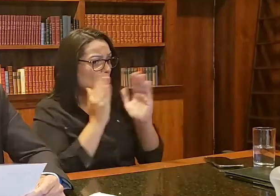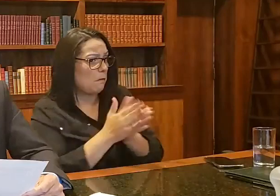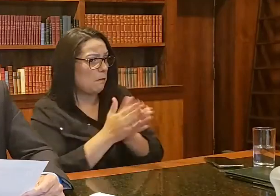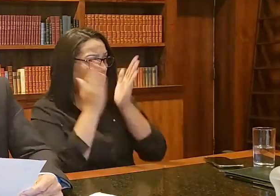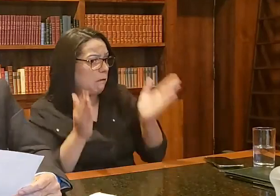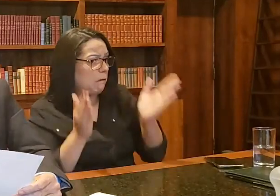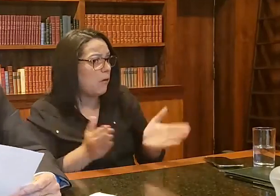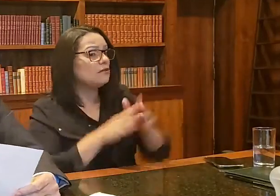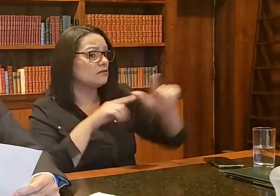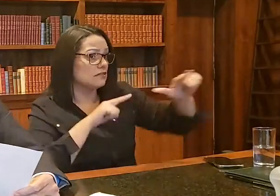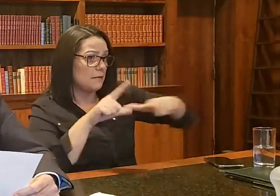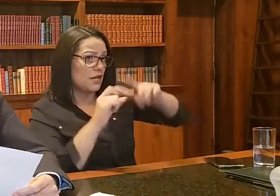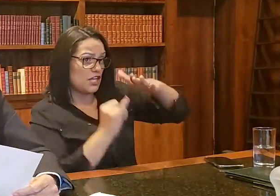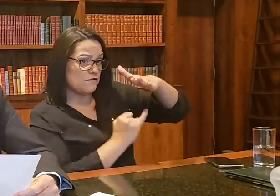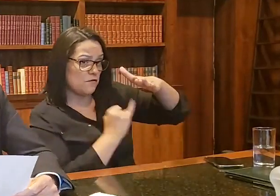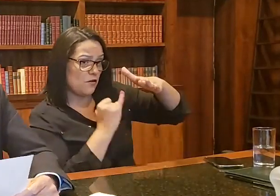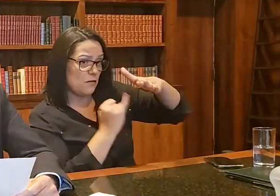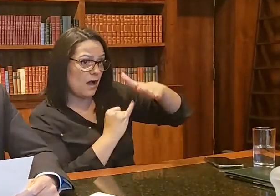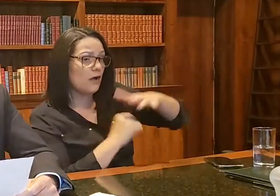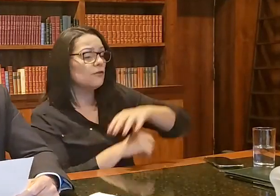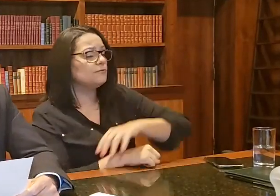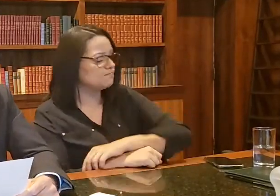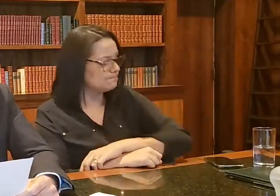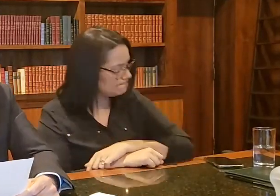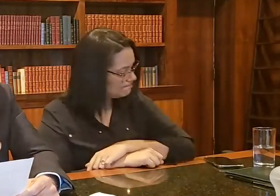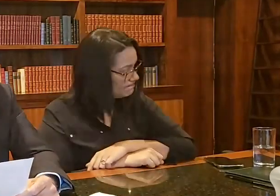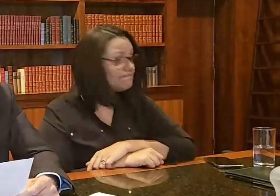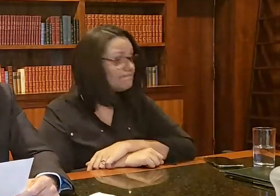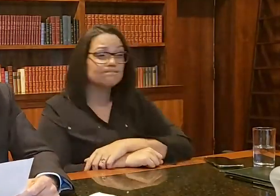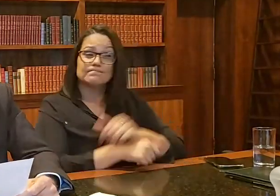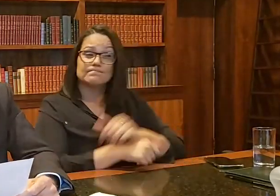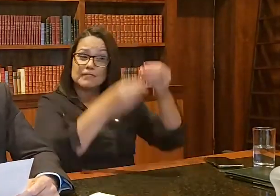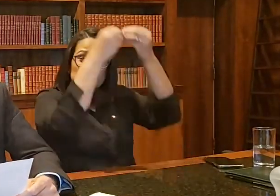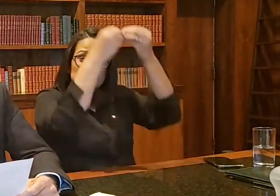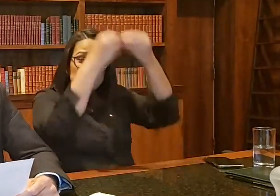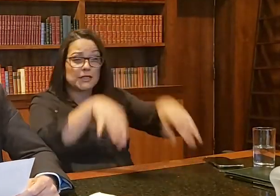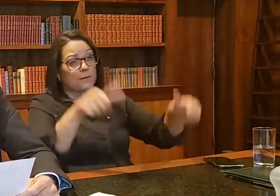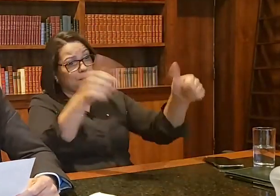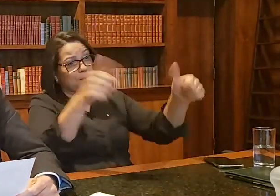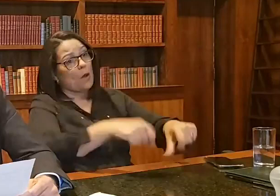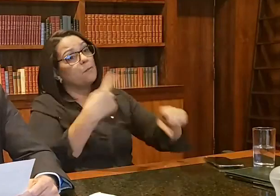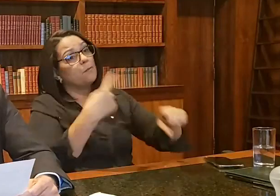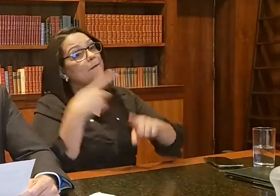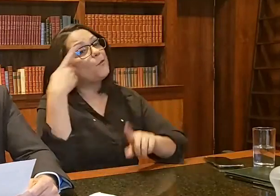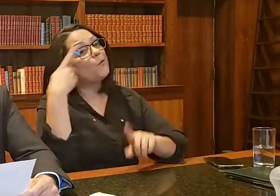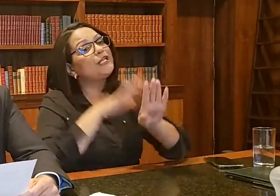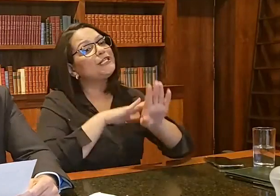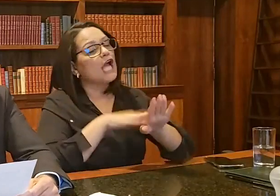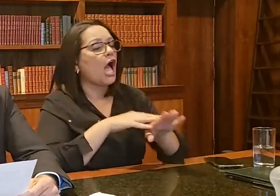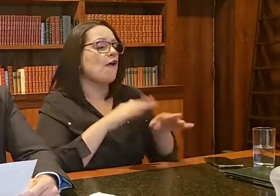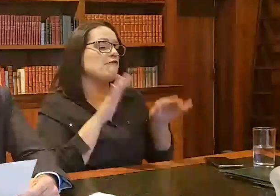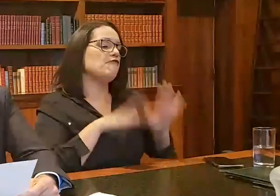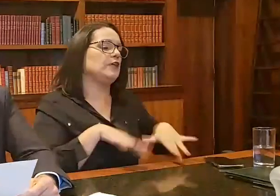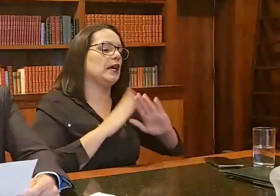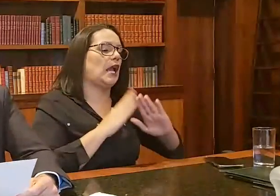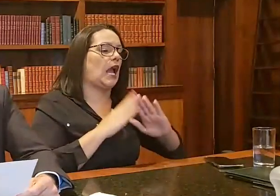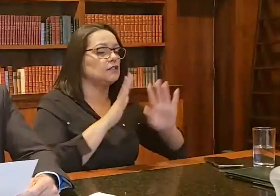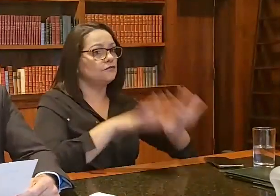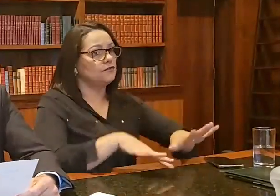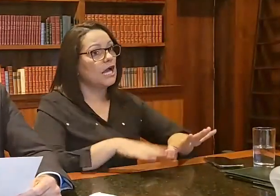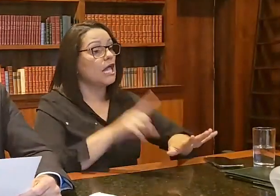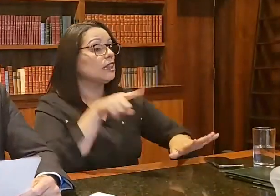da informalidade, e a informalidade foi aquela mais atingida com a política do fica em casa, a economia a gente vê